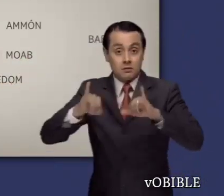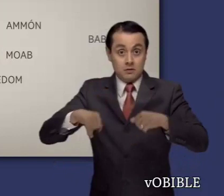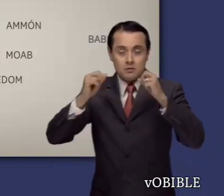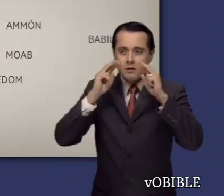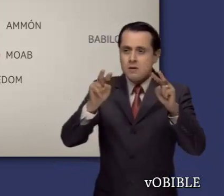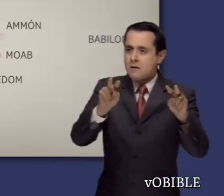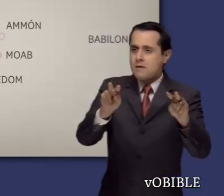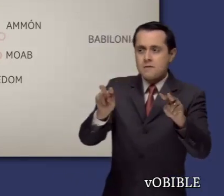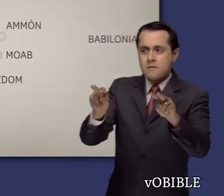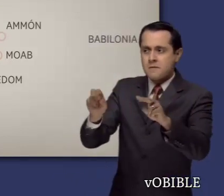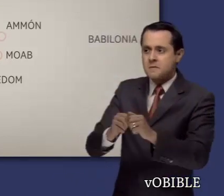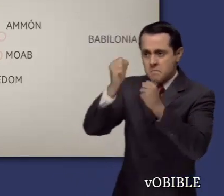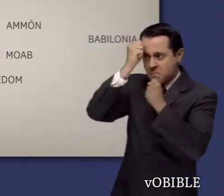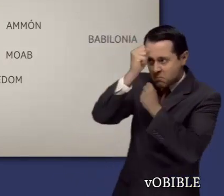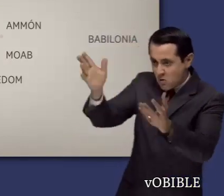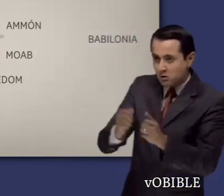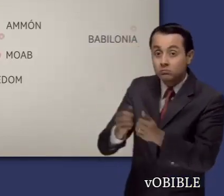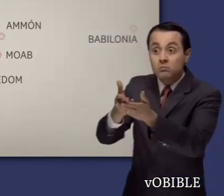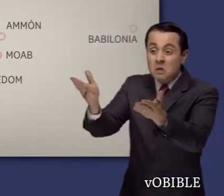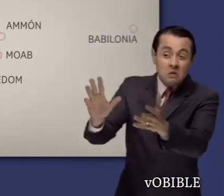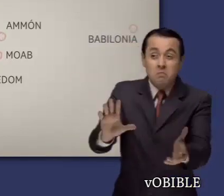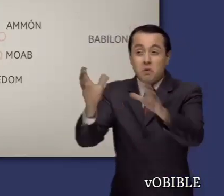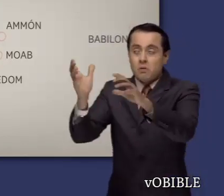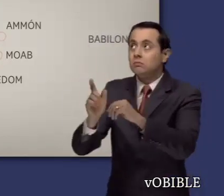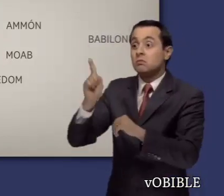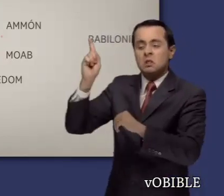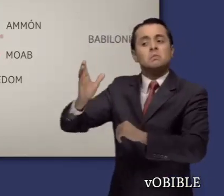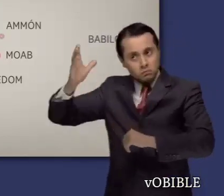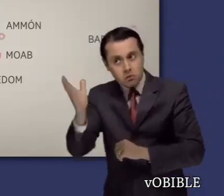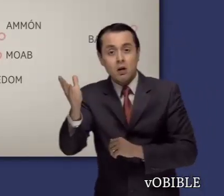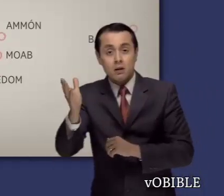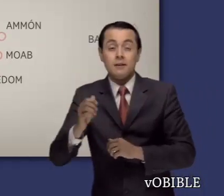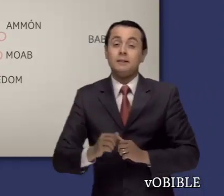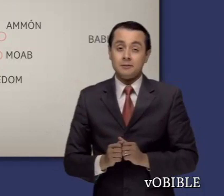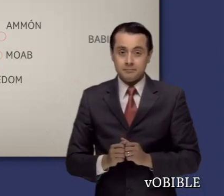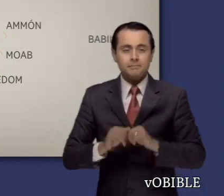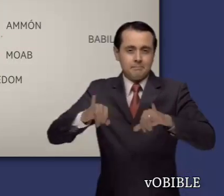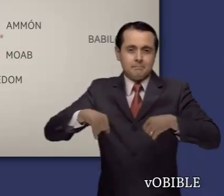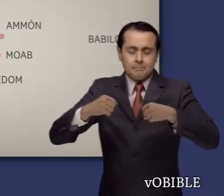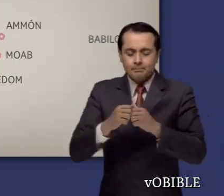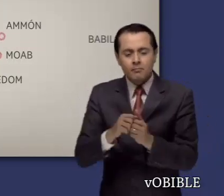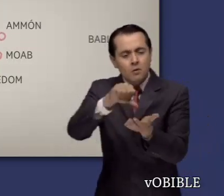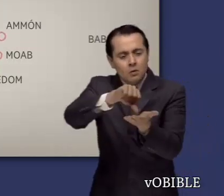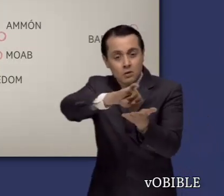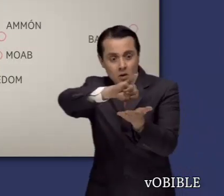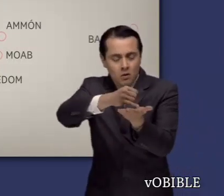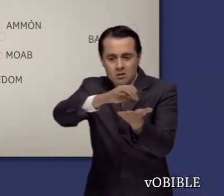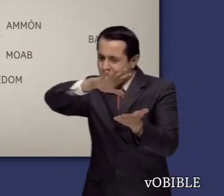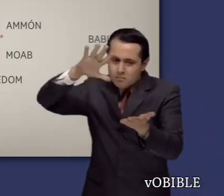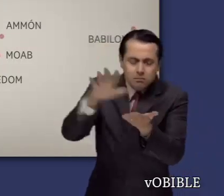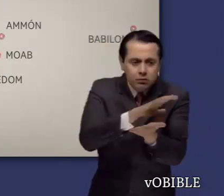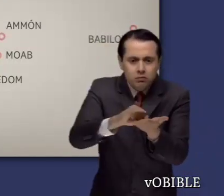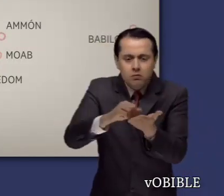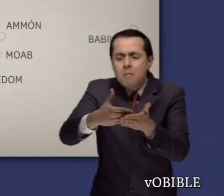Moab, Amón, Edom y Babilonia. Estas naciones fueron condenadas por odiar al pueblo de